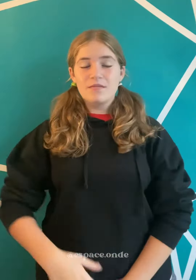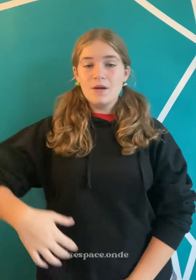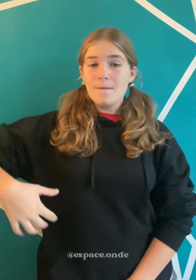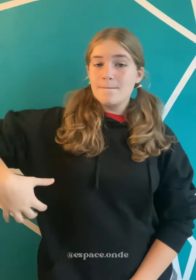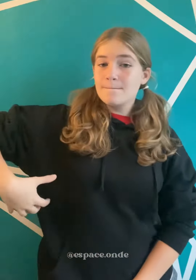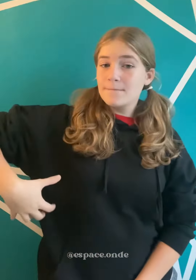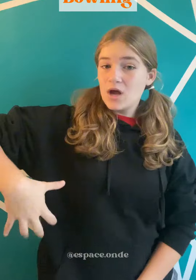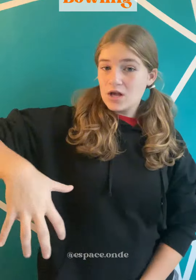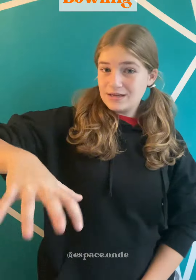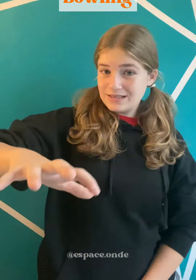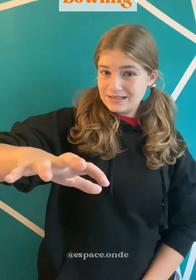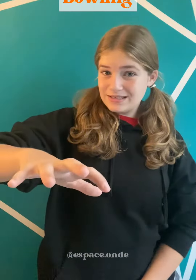Bowling